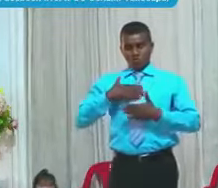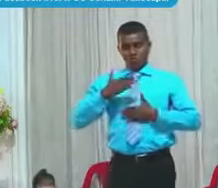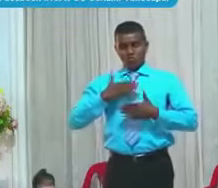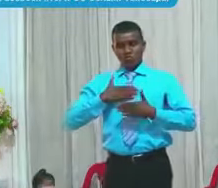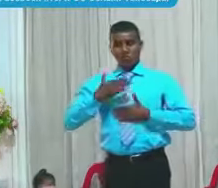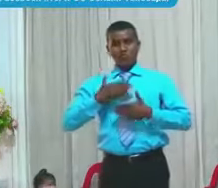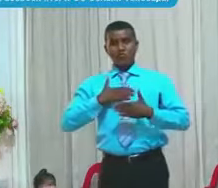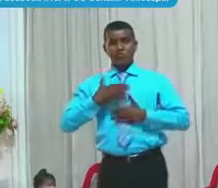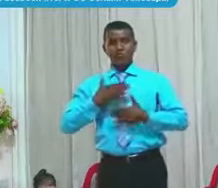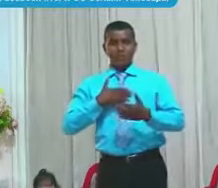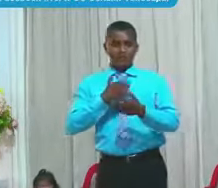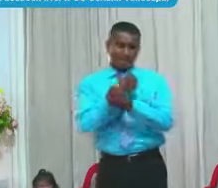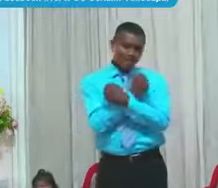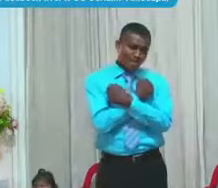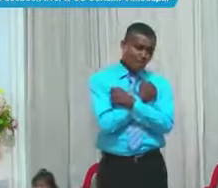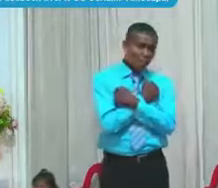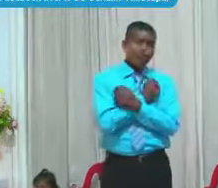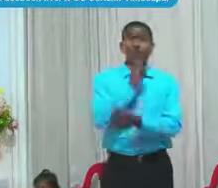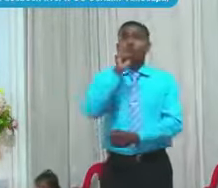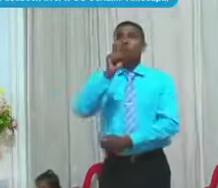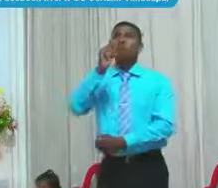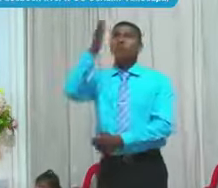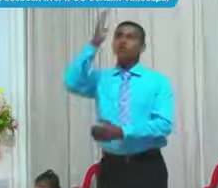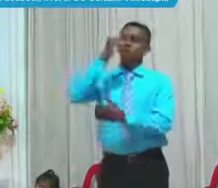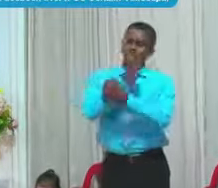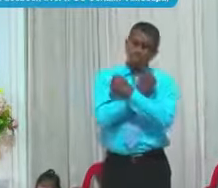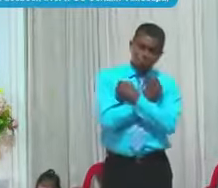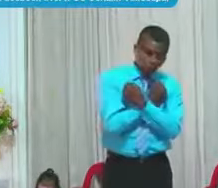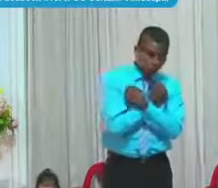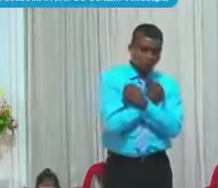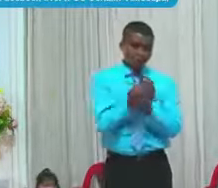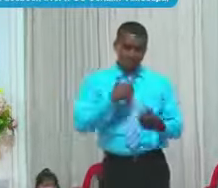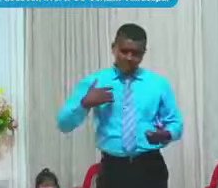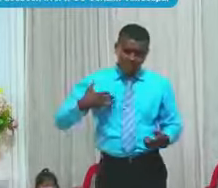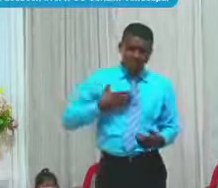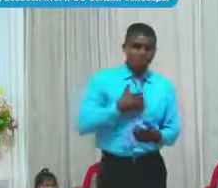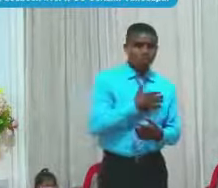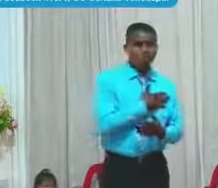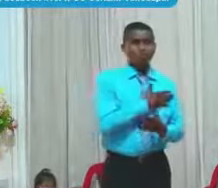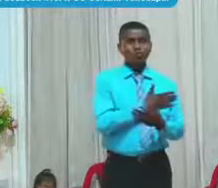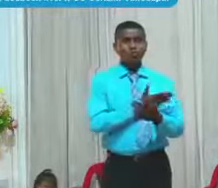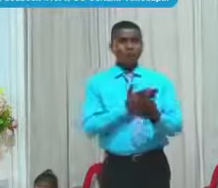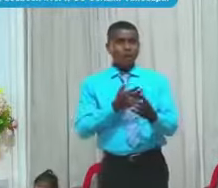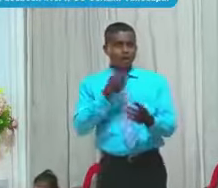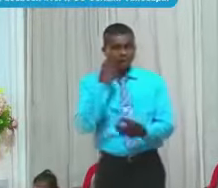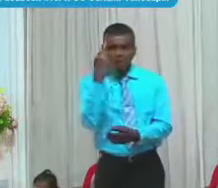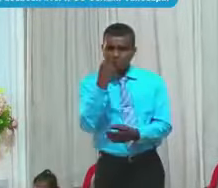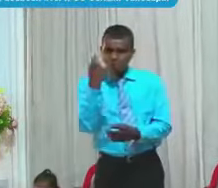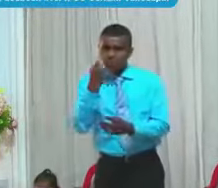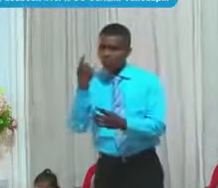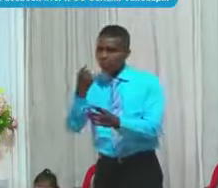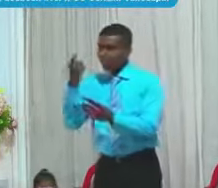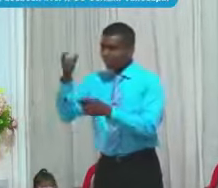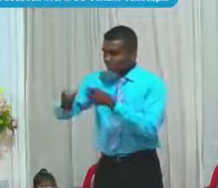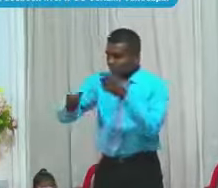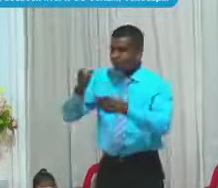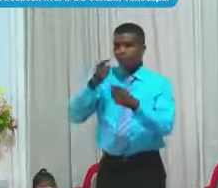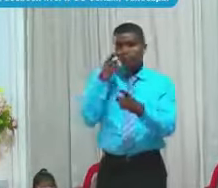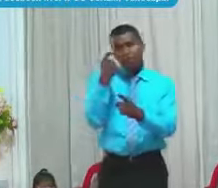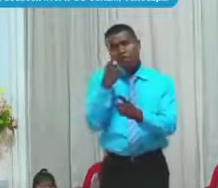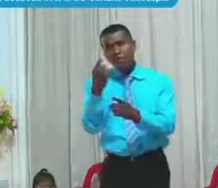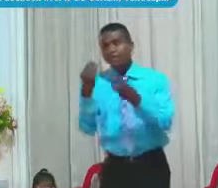Un Dios Lleno de amor Y de misericordia Que persigue Al ser humano Para ayudarlo Para salvarlo Para